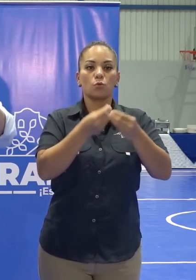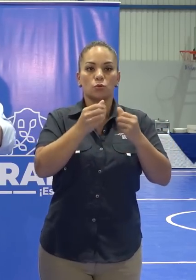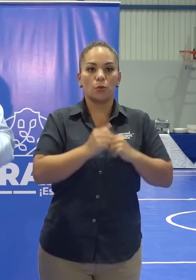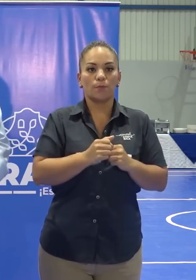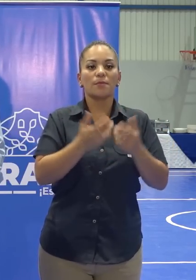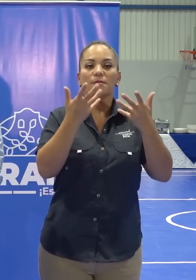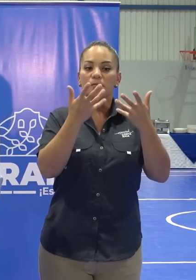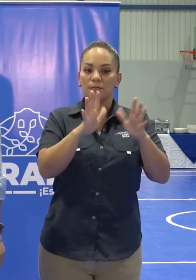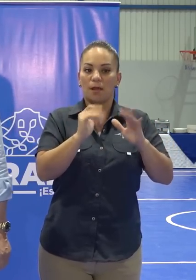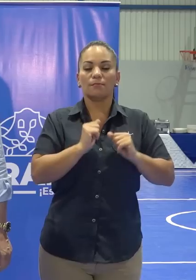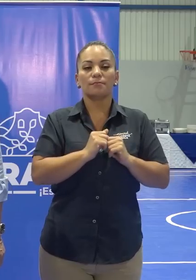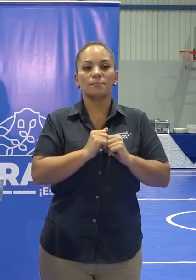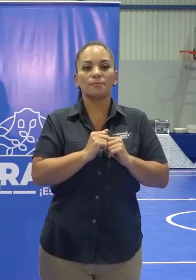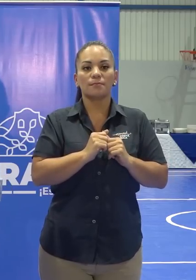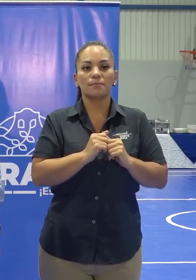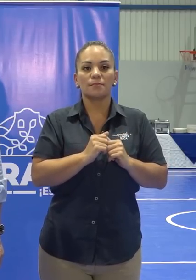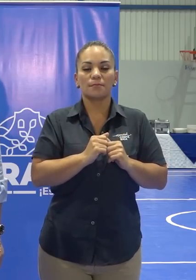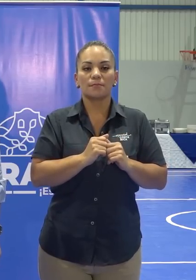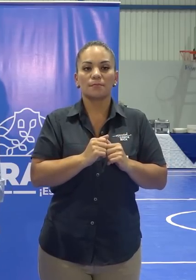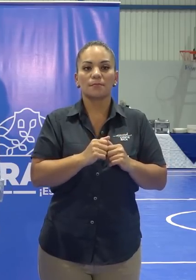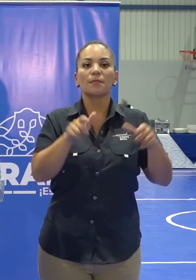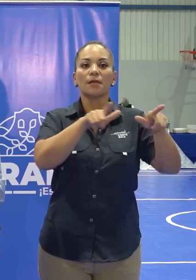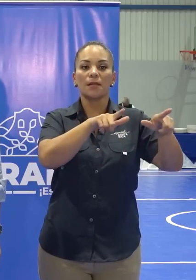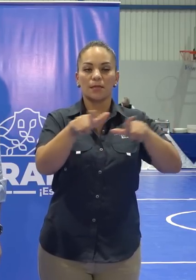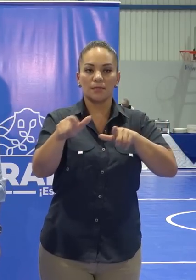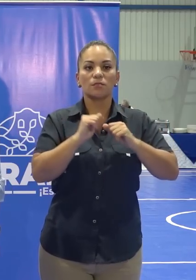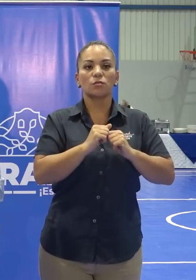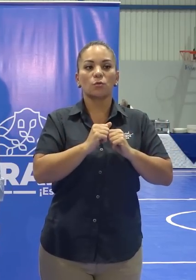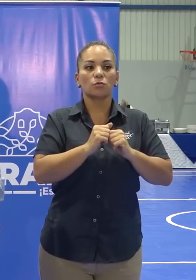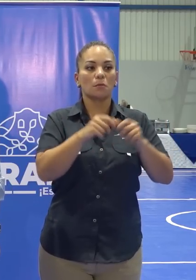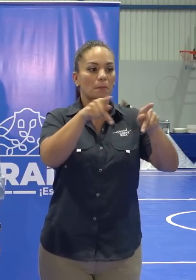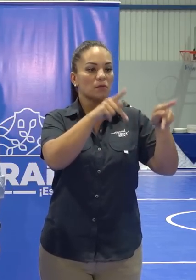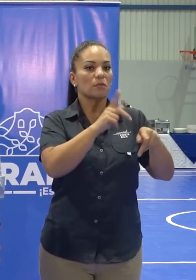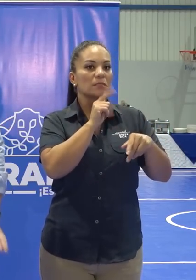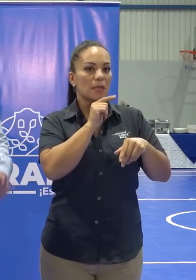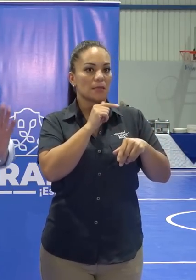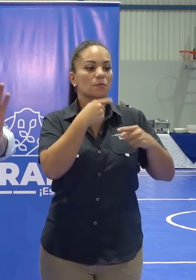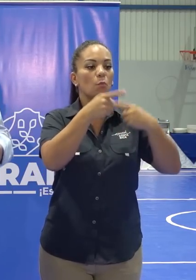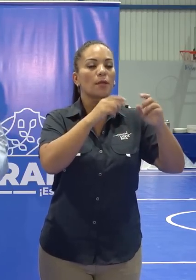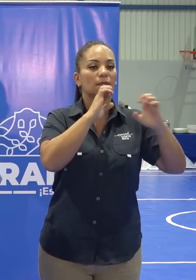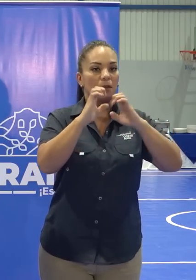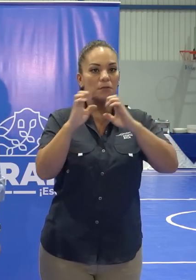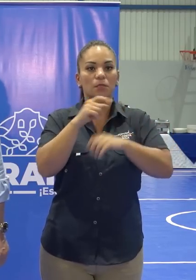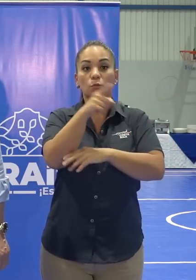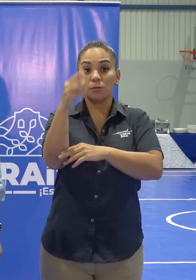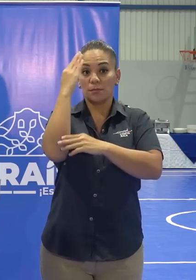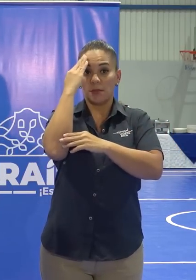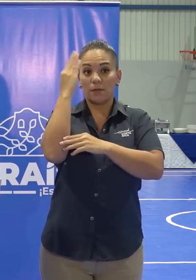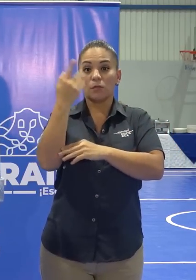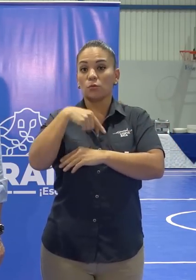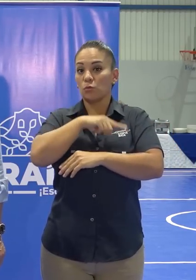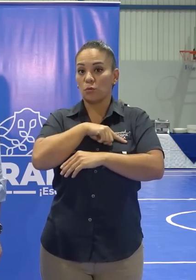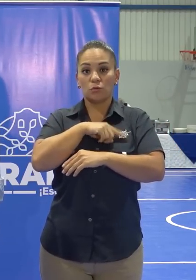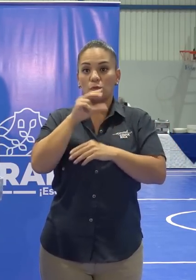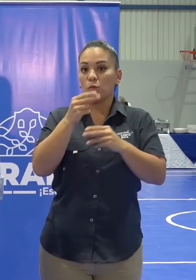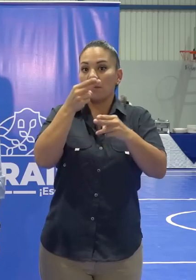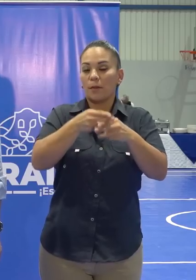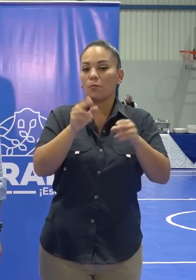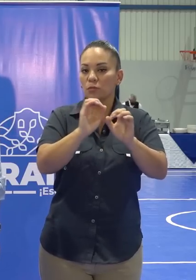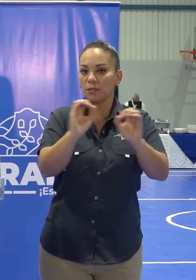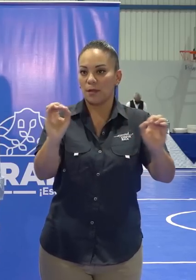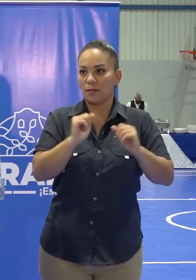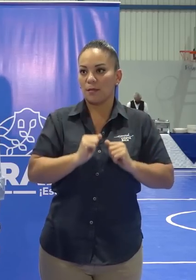Ya los tengo listos para las entrevistas. ustedes saben que nosotros no nombramos a nadie